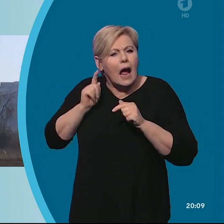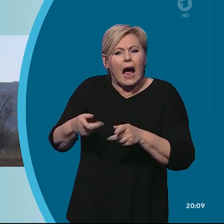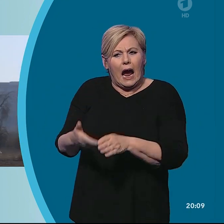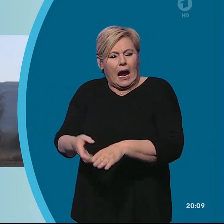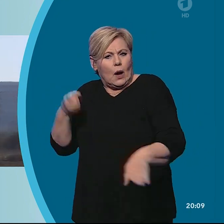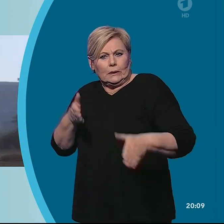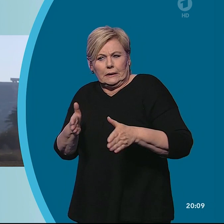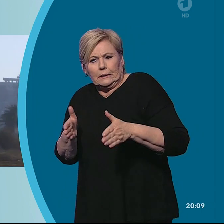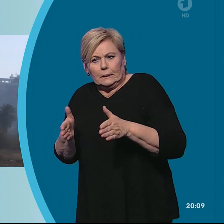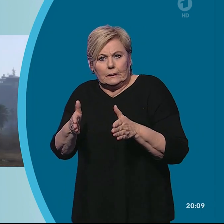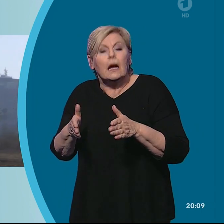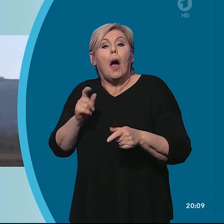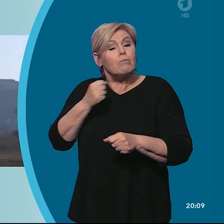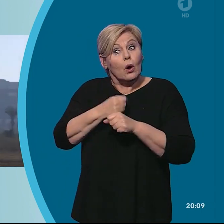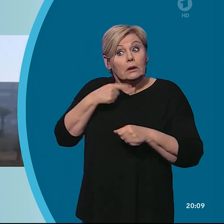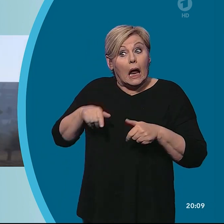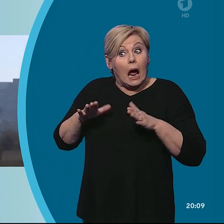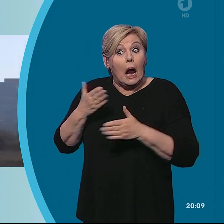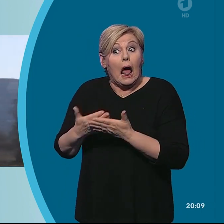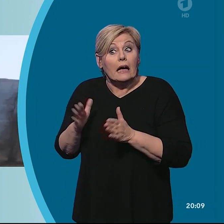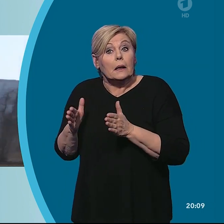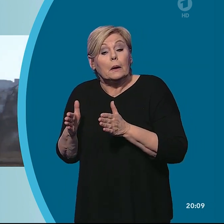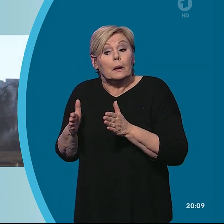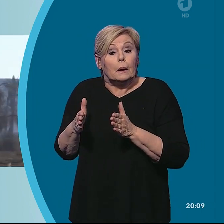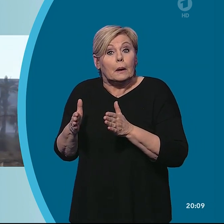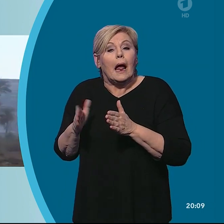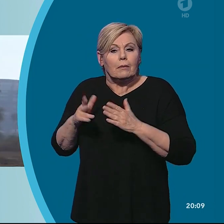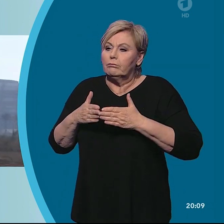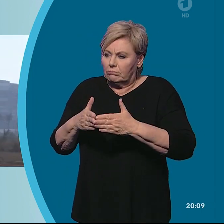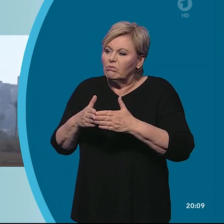Bewegung, teilten die Behörden mit, aber die Ever Given die Gebäude aufgrund.